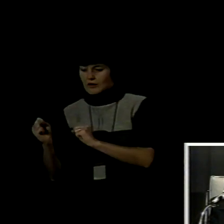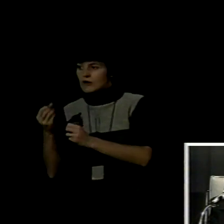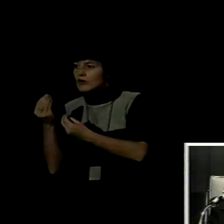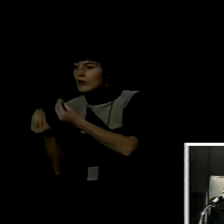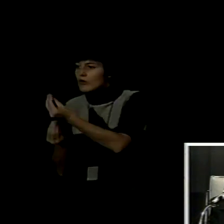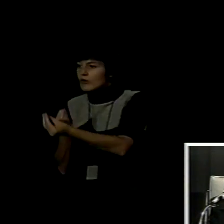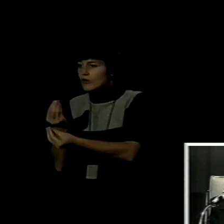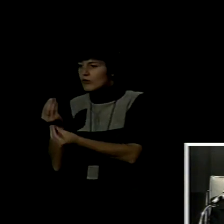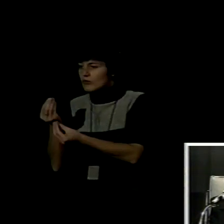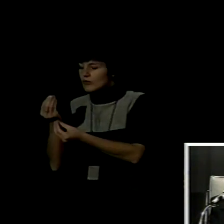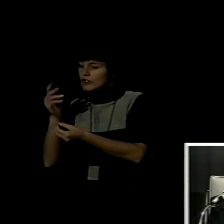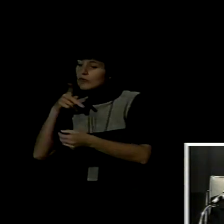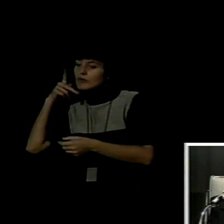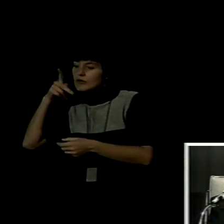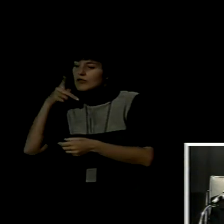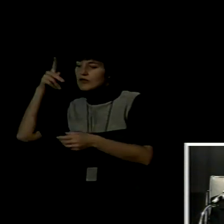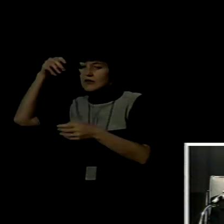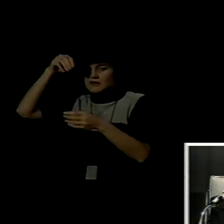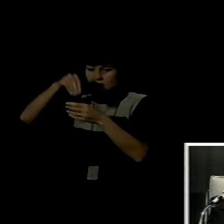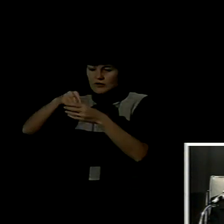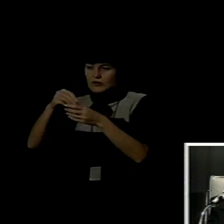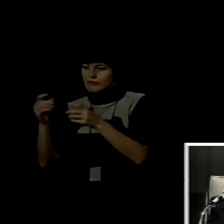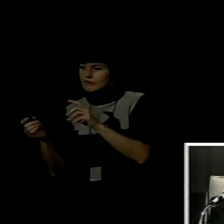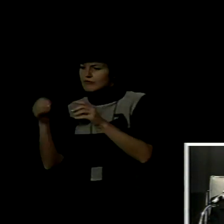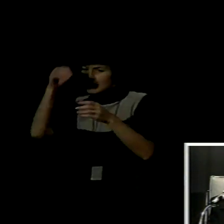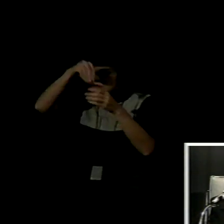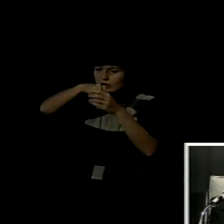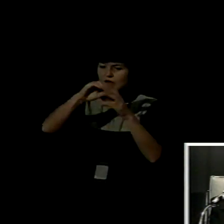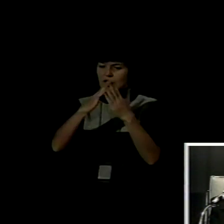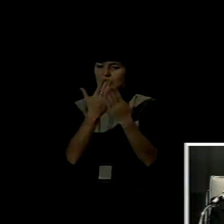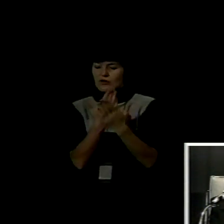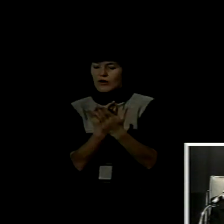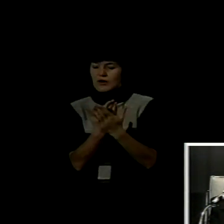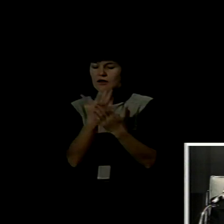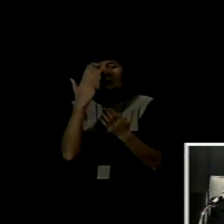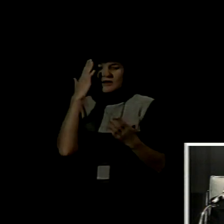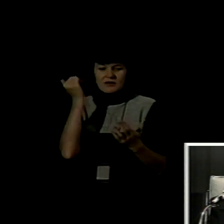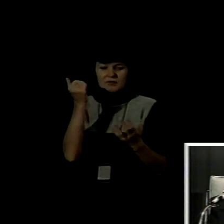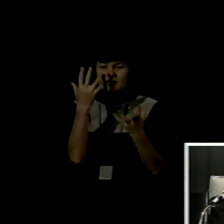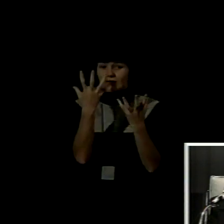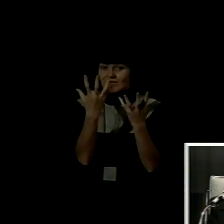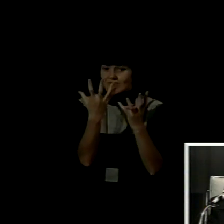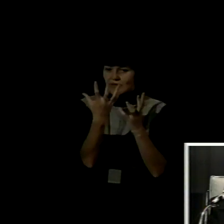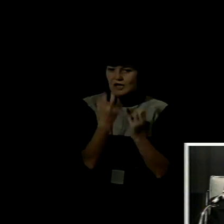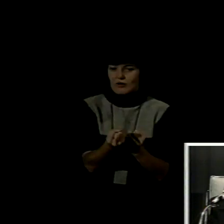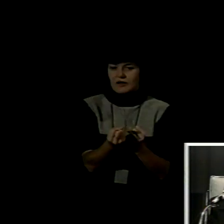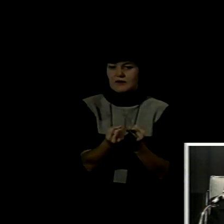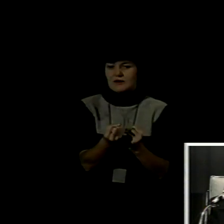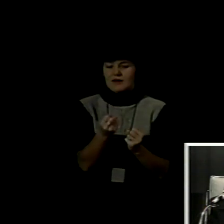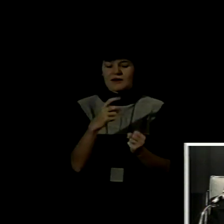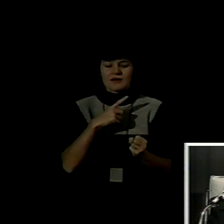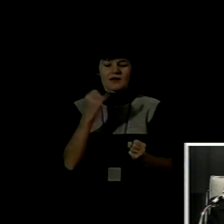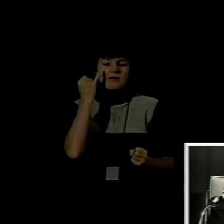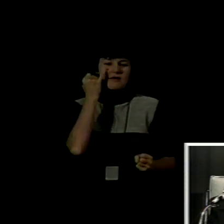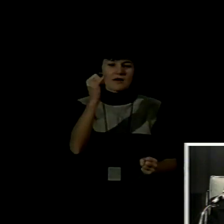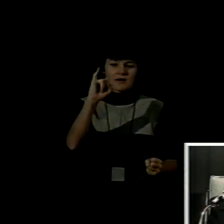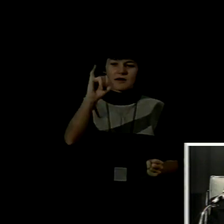el reconocimiento de la existencia de elementos ideológicos epistemológicos e históricos en la construcción,